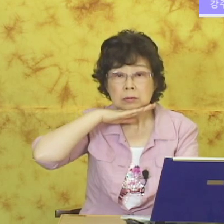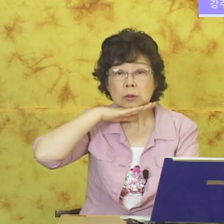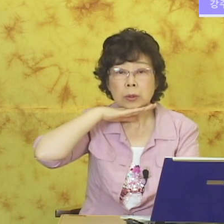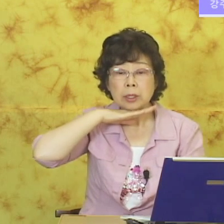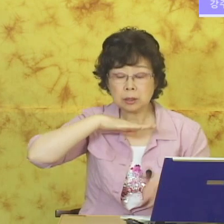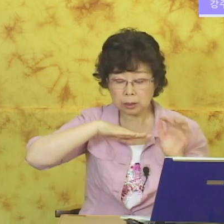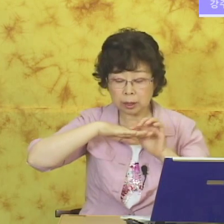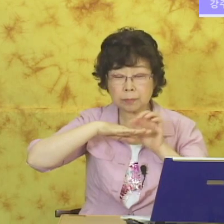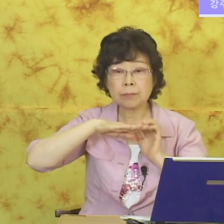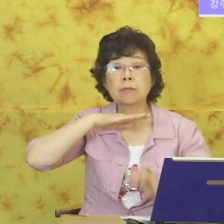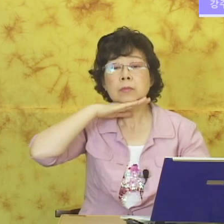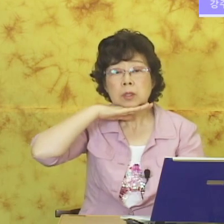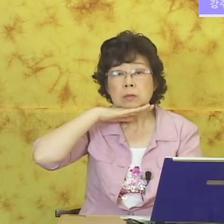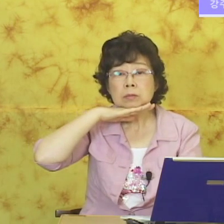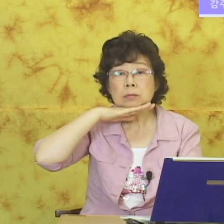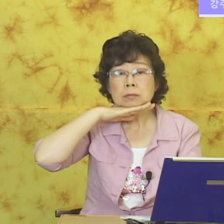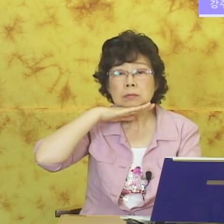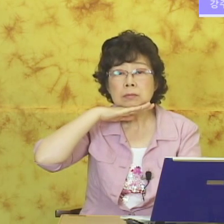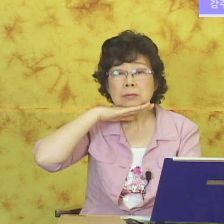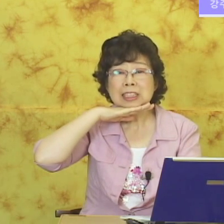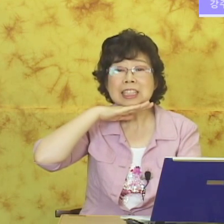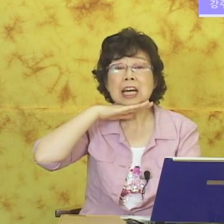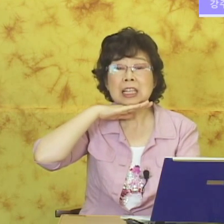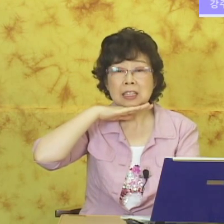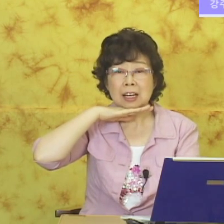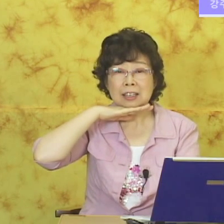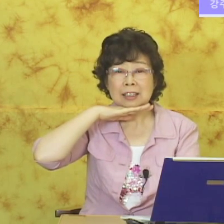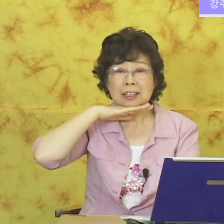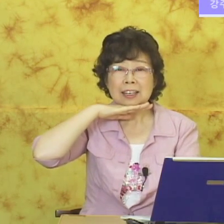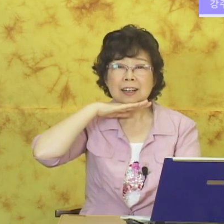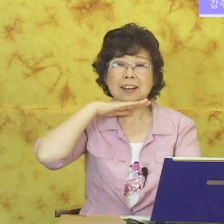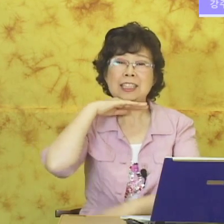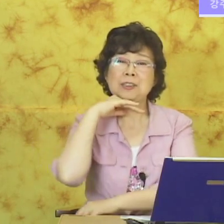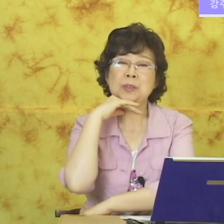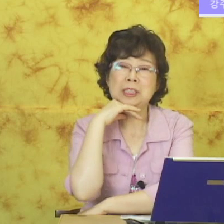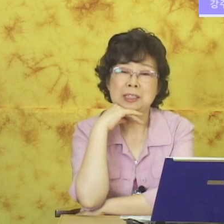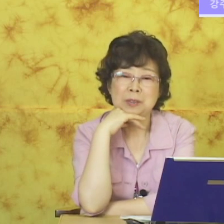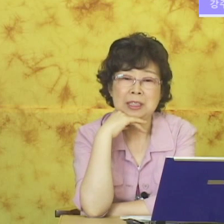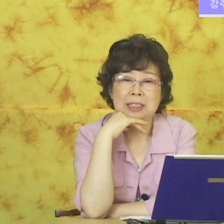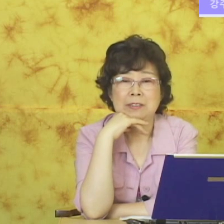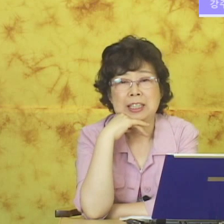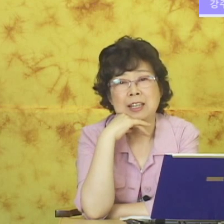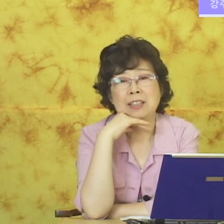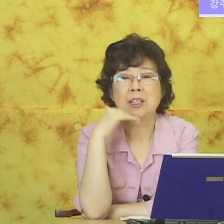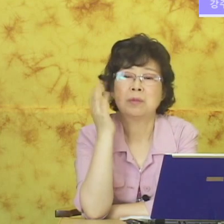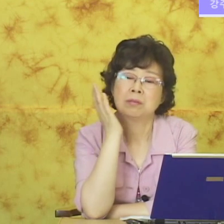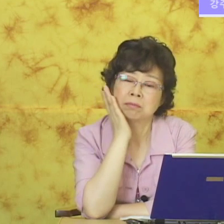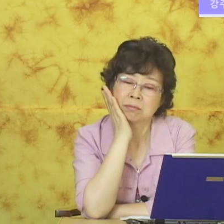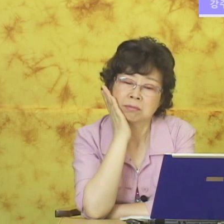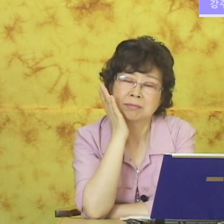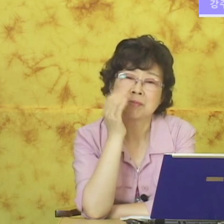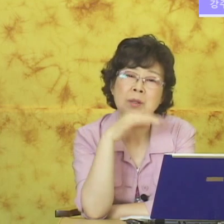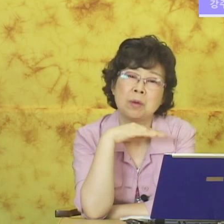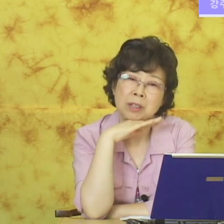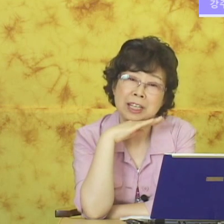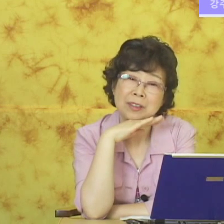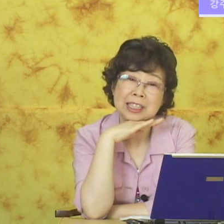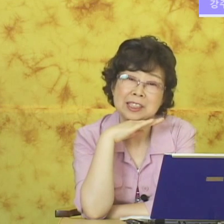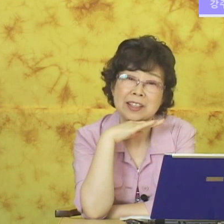고개를 이렇게 기다리다. 이수호는 우리들 기다릴 때 뭐 이렇게도 했죠.